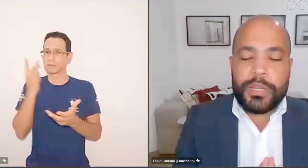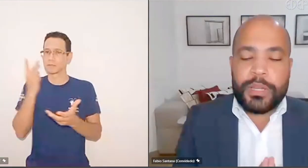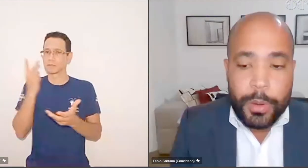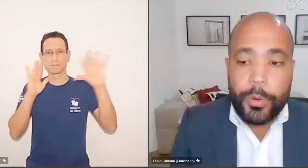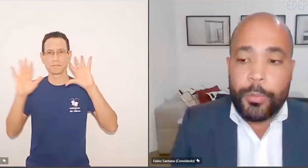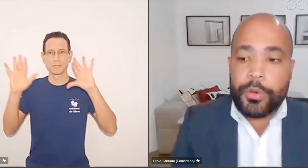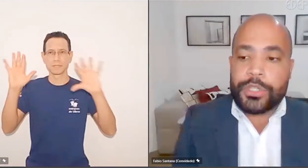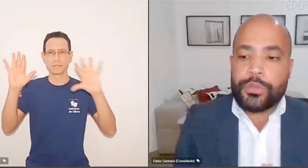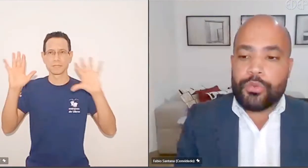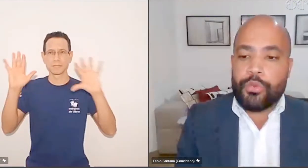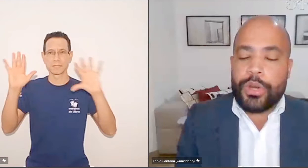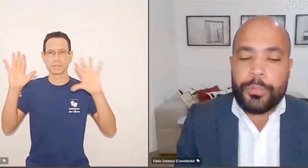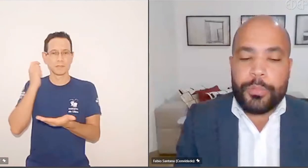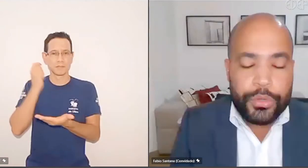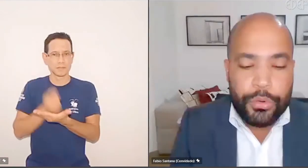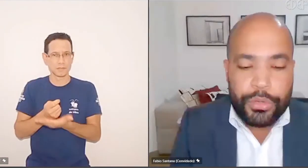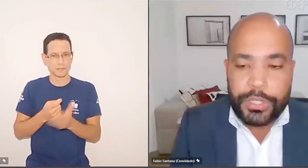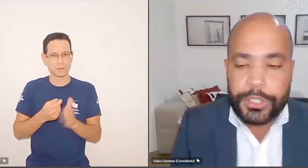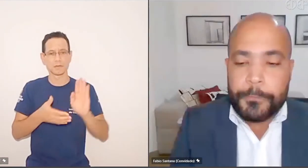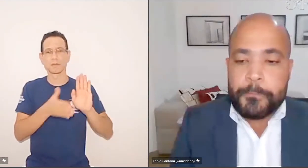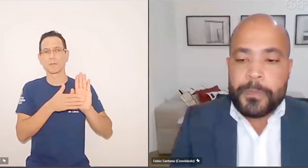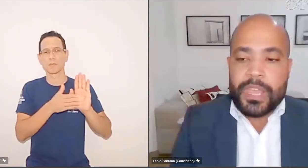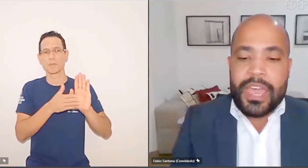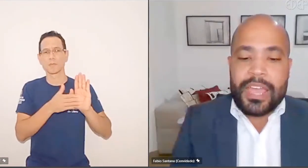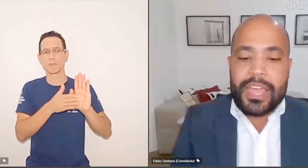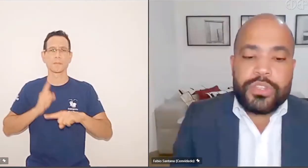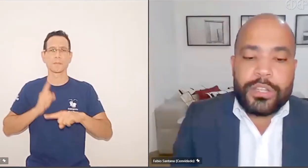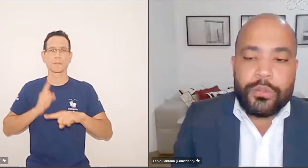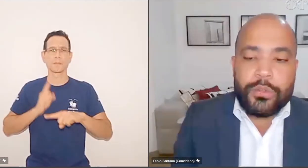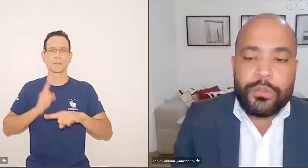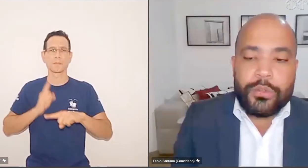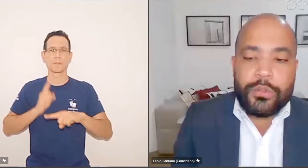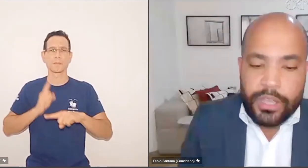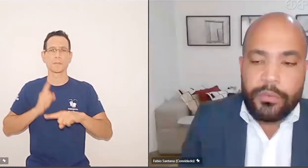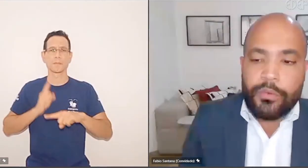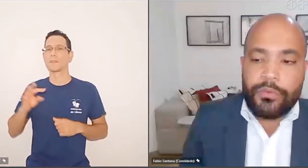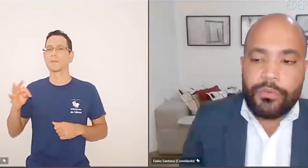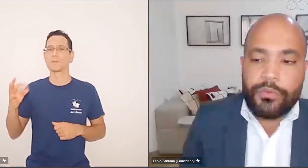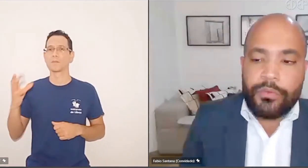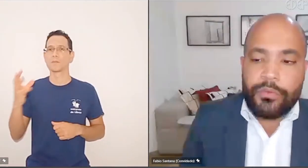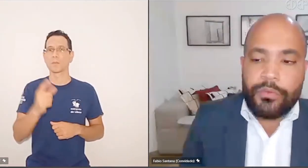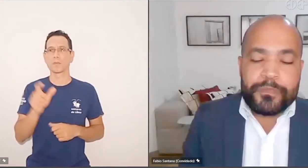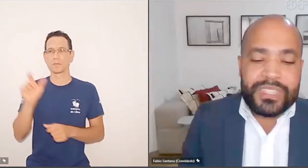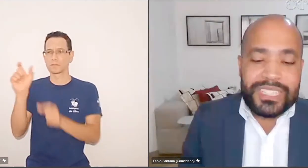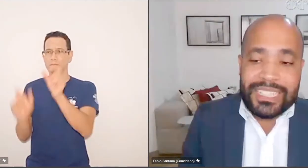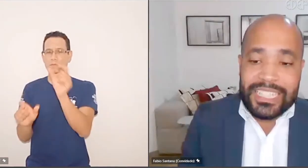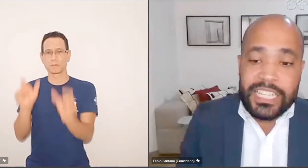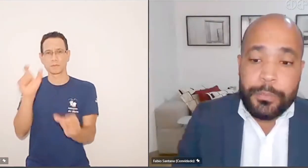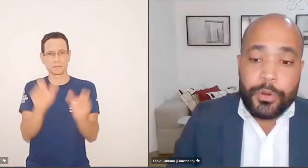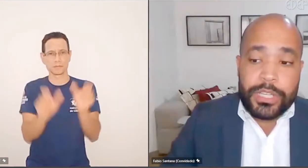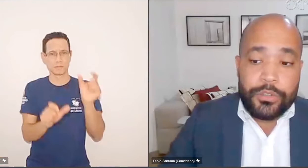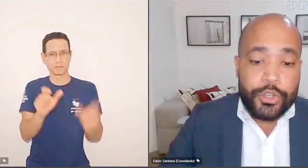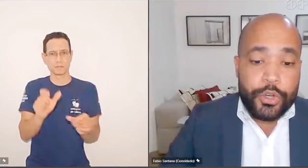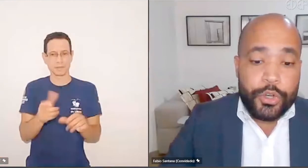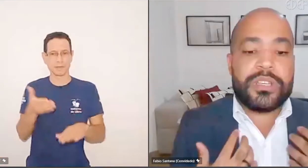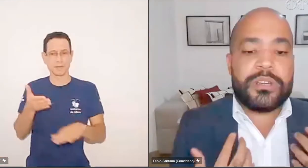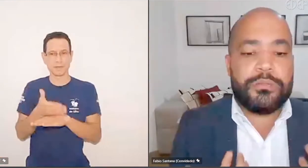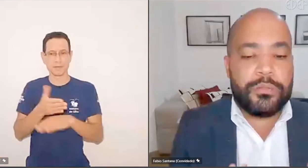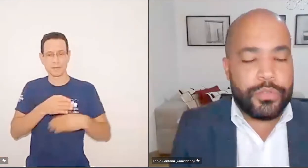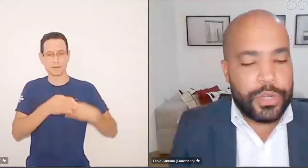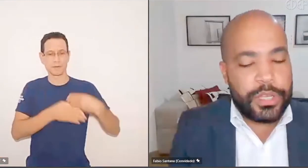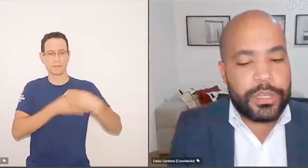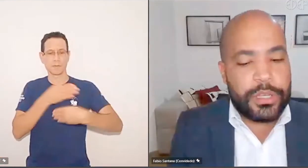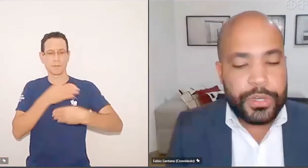decisão judicial, de uma propositura, porque, afinal de contas, todos os atores envolvidos nesse processo de